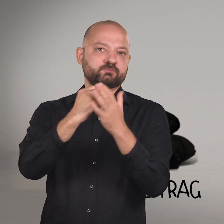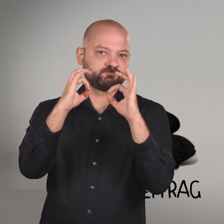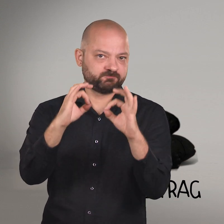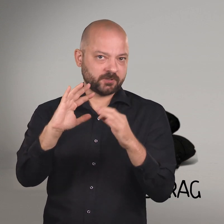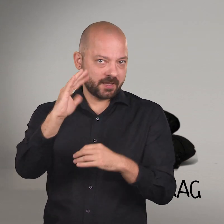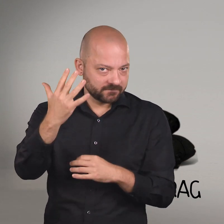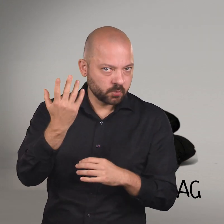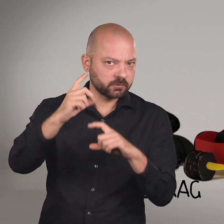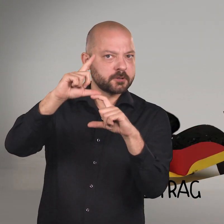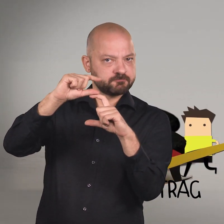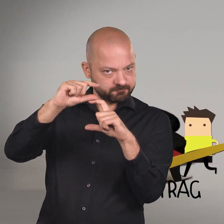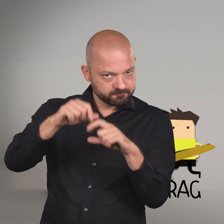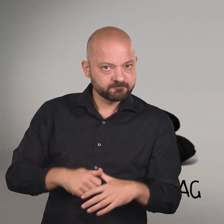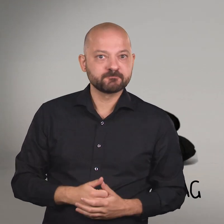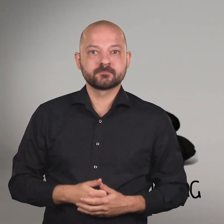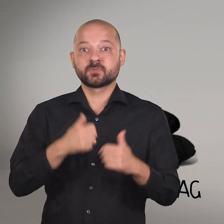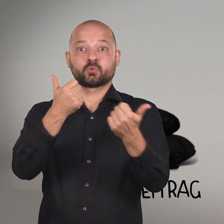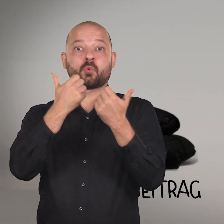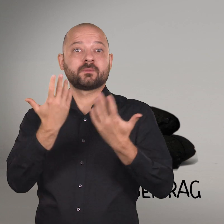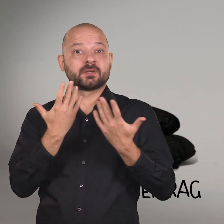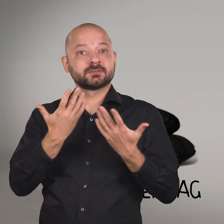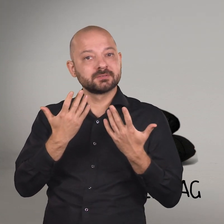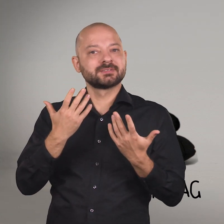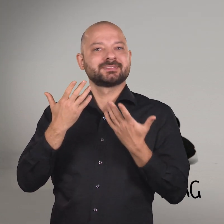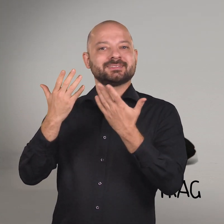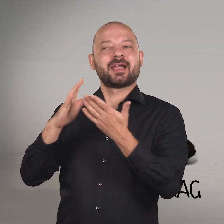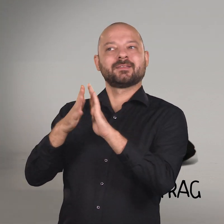Das Schöne? Dieser Beitrag dient der Selbstverwaltung des Handwerks.